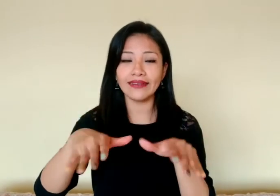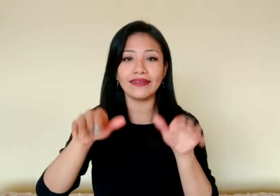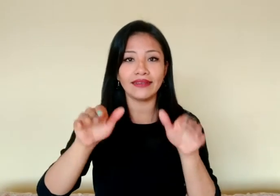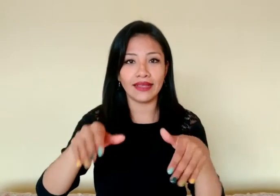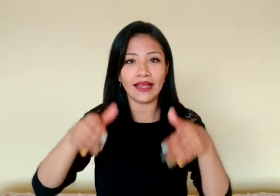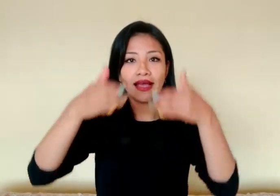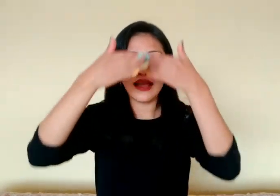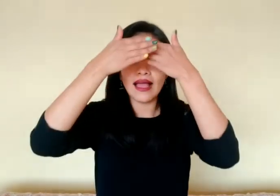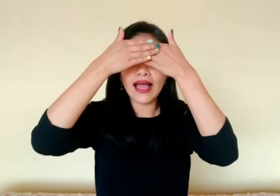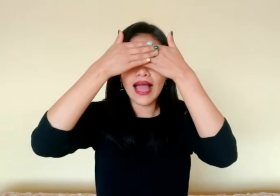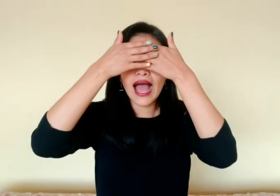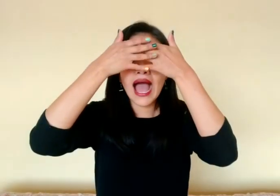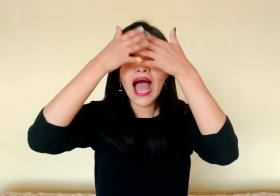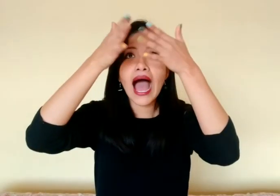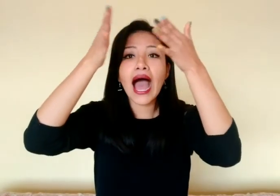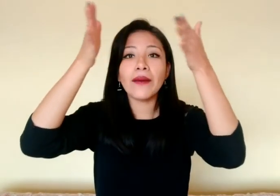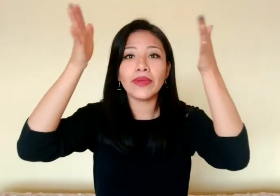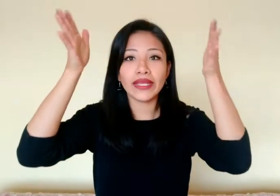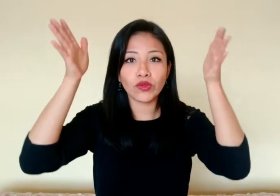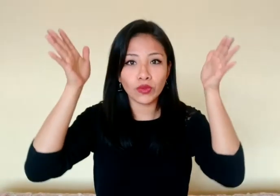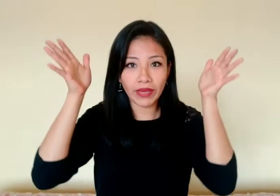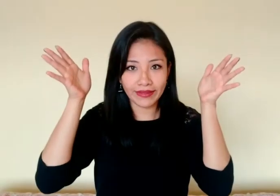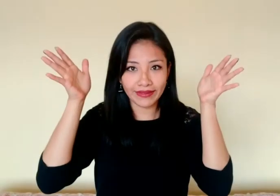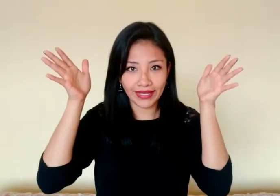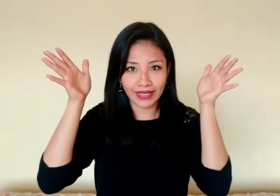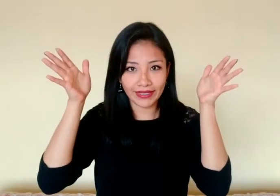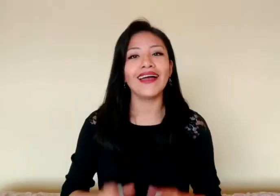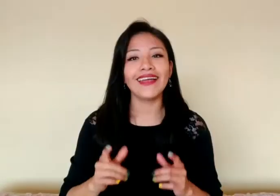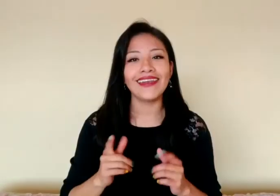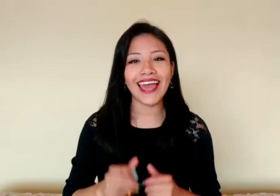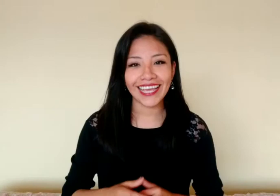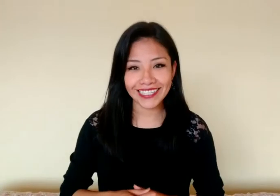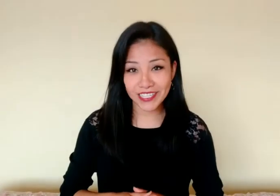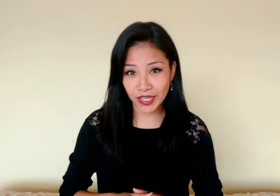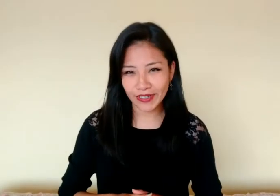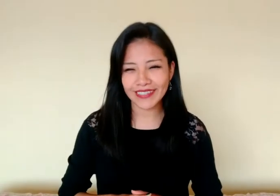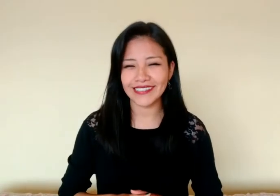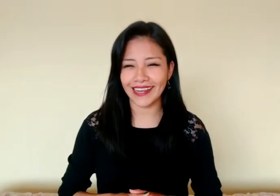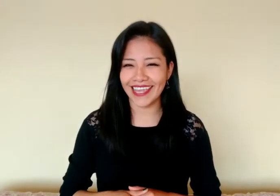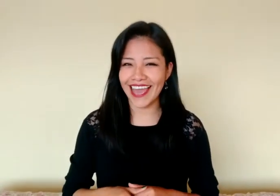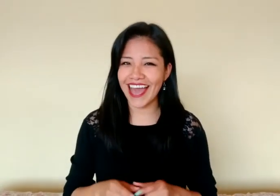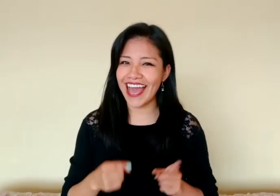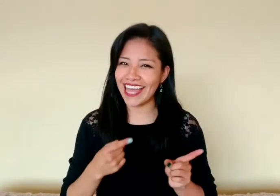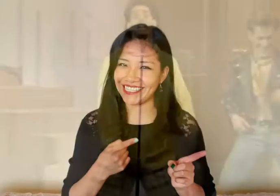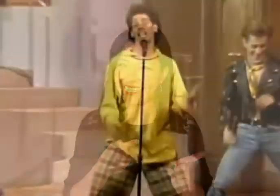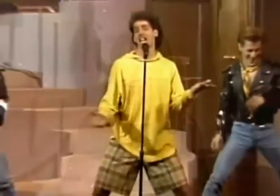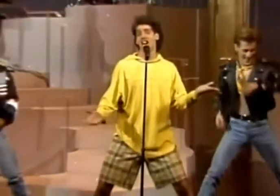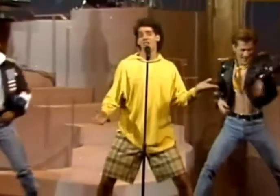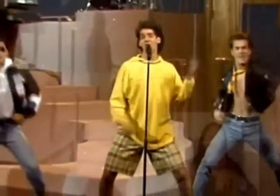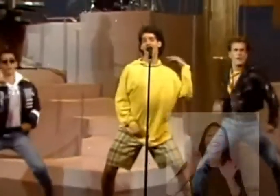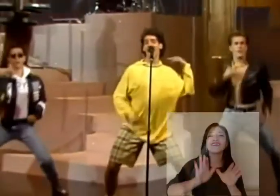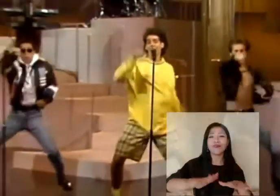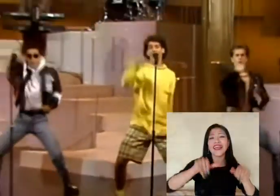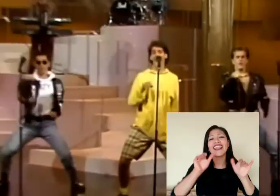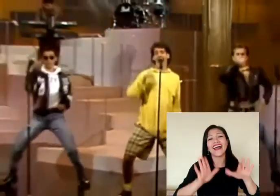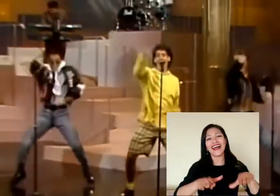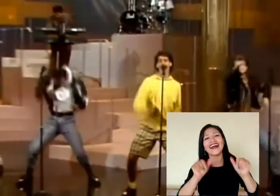vuela, abre tu mente. La canción sería así. Vuela, vuela,